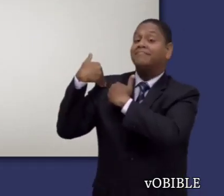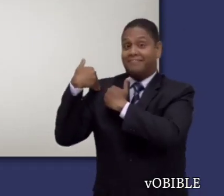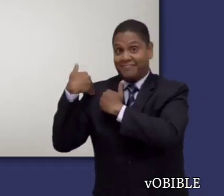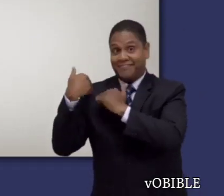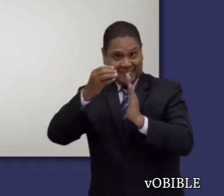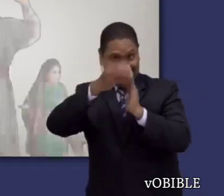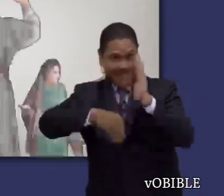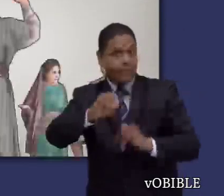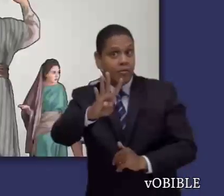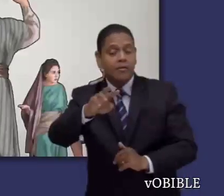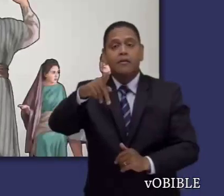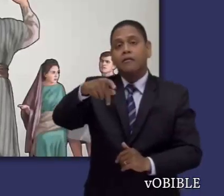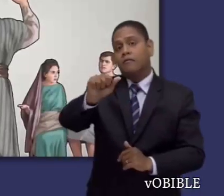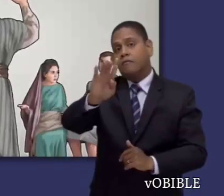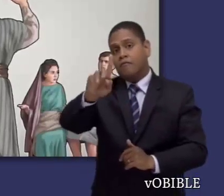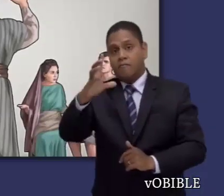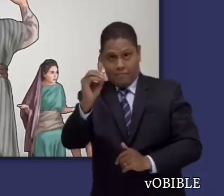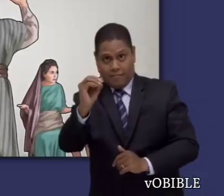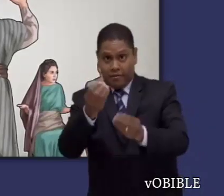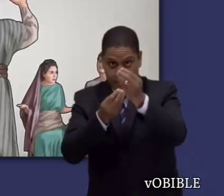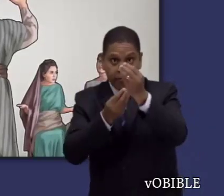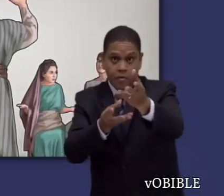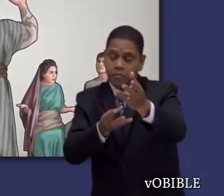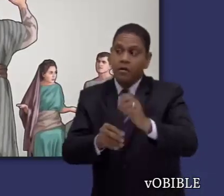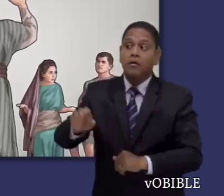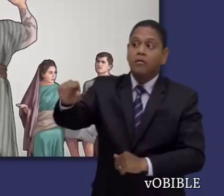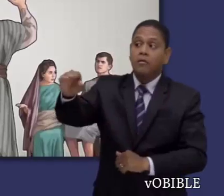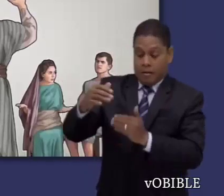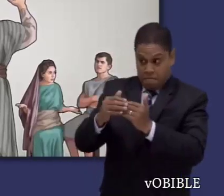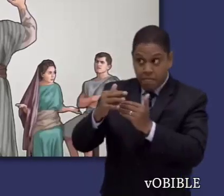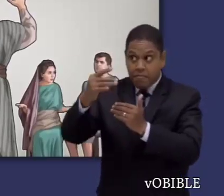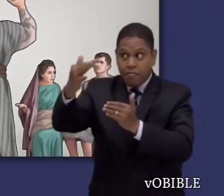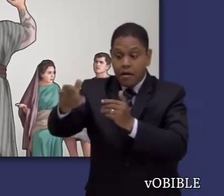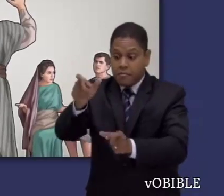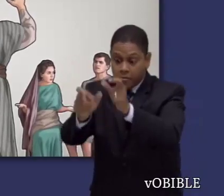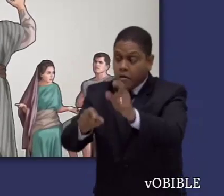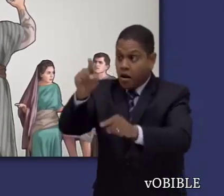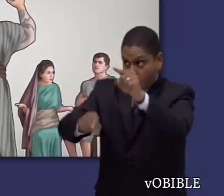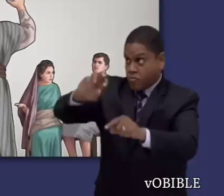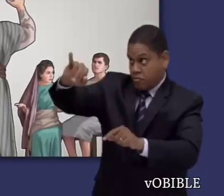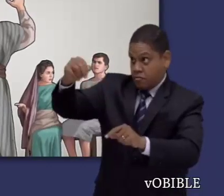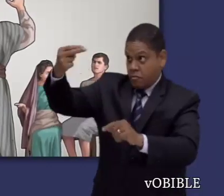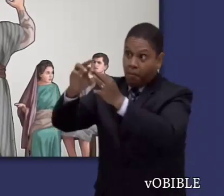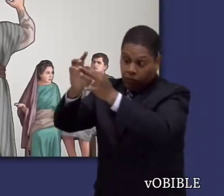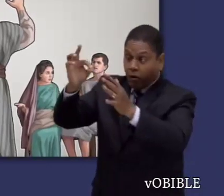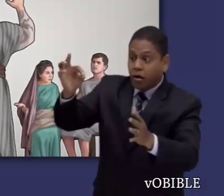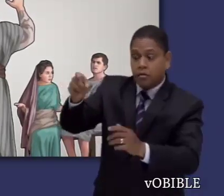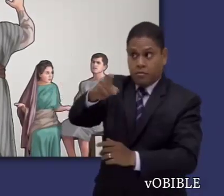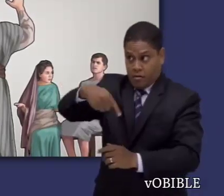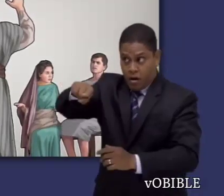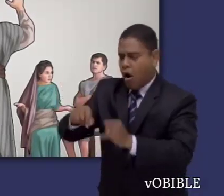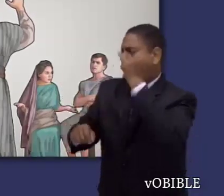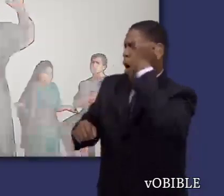capítulo 4, Pablo dice que en el futuro algunos se apartarán de la fe e intentarán engañar a otros. Esos apóstatas